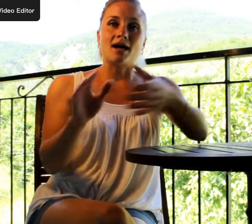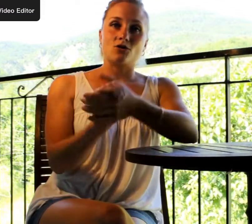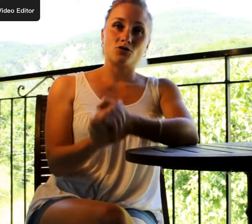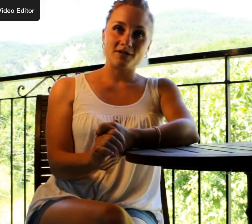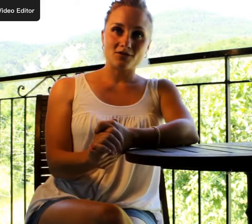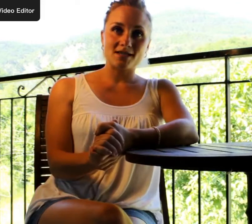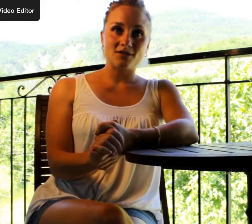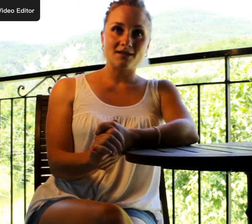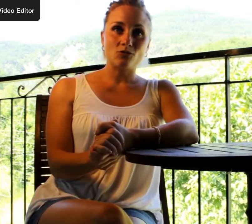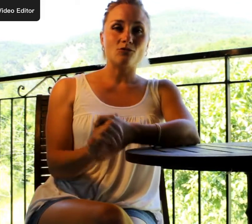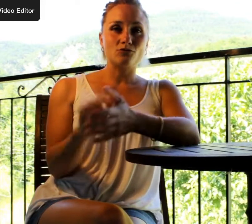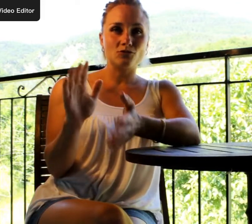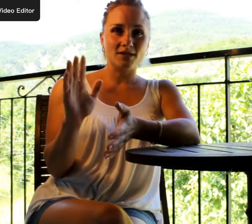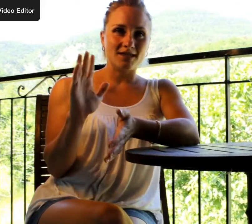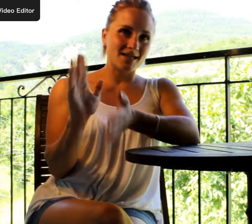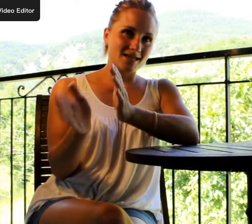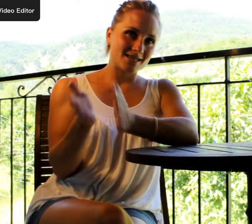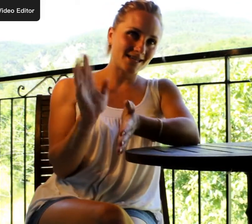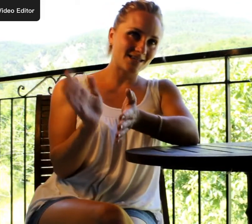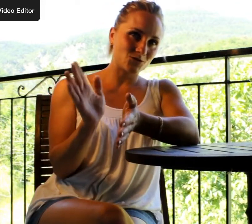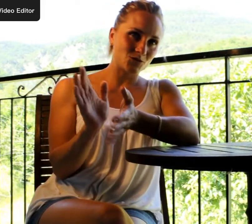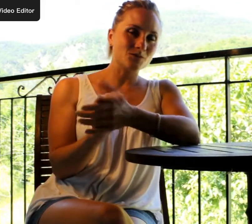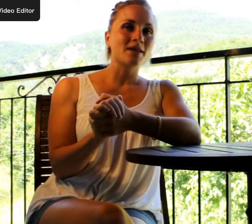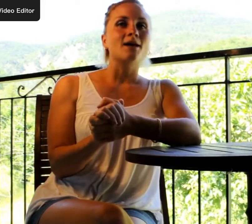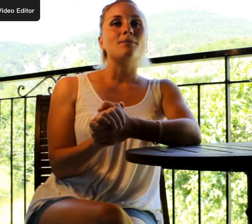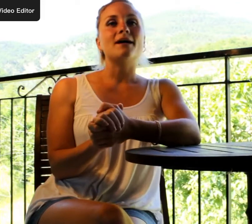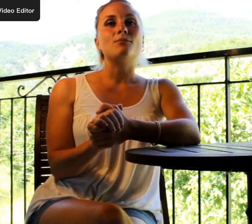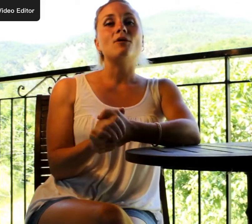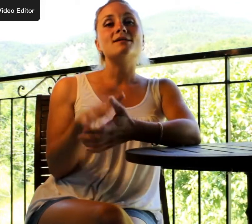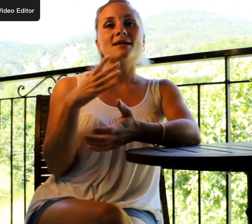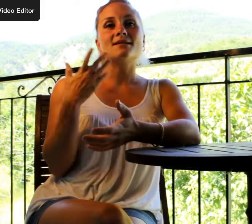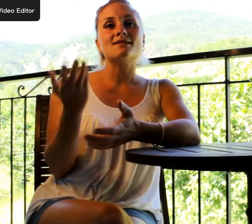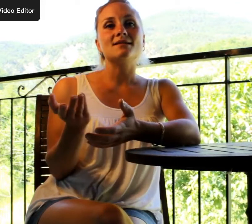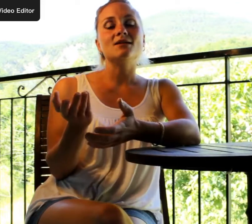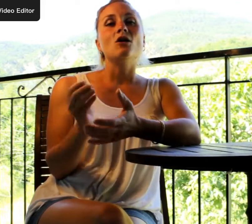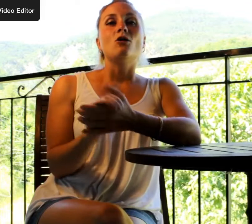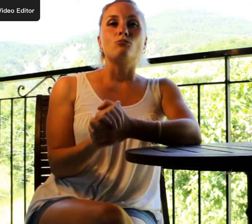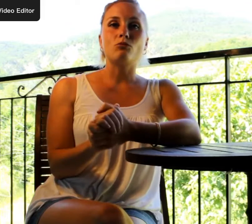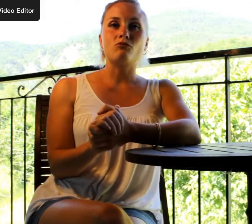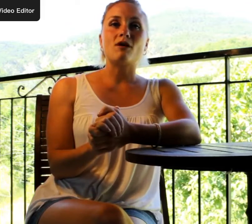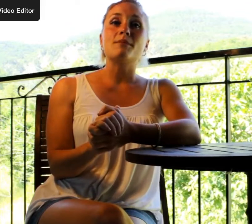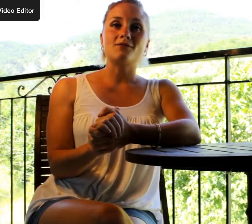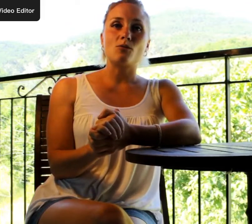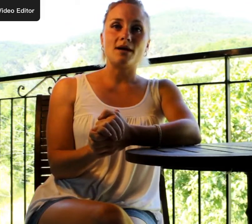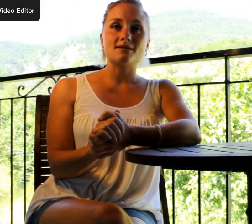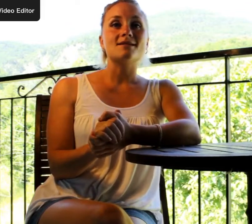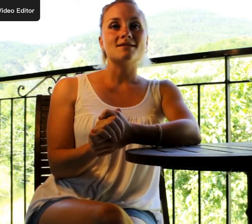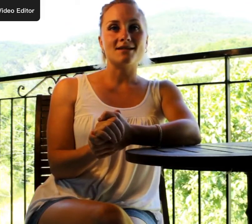Alors, je vais dans cette vidéo vous donner certains tuyaux par rapport à certains signes pour pouvoir mettre en place ces